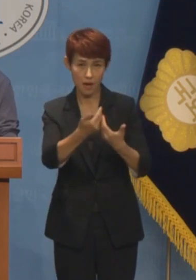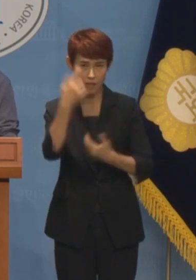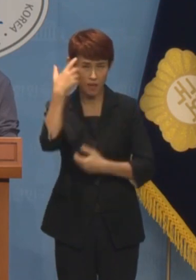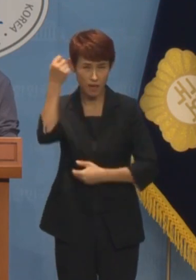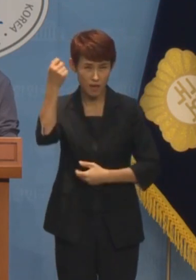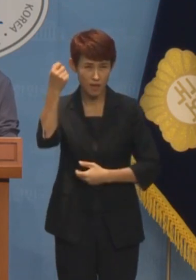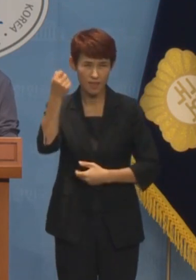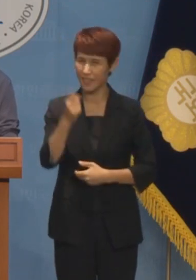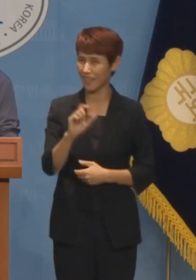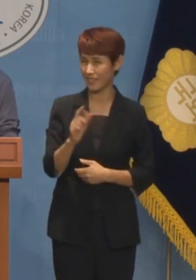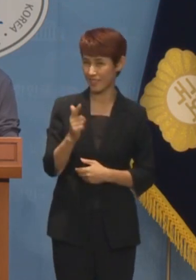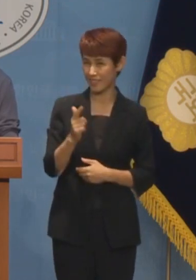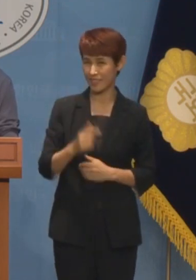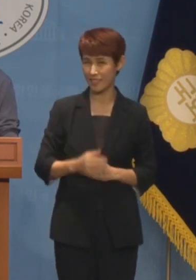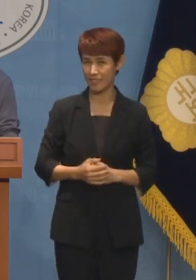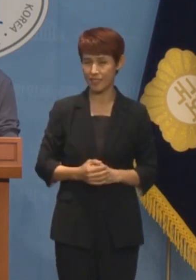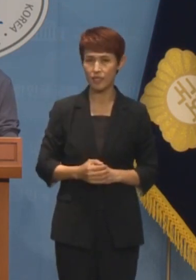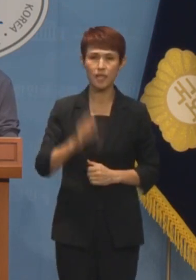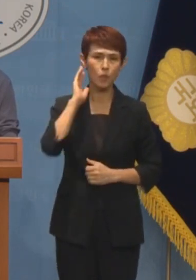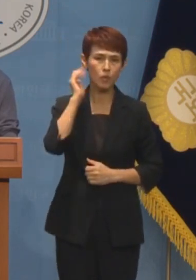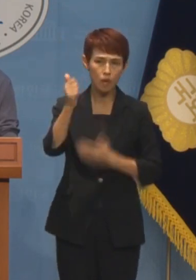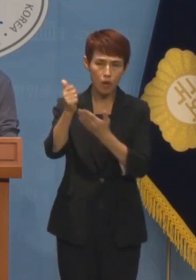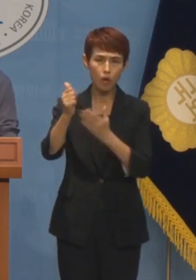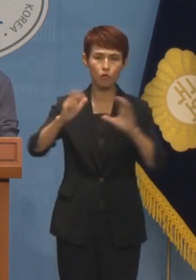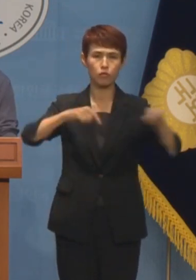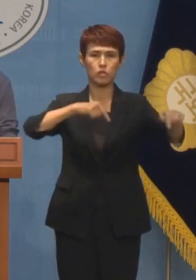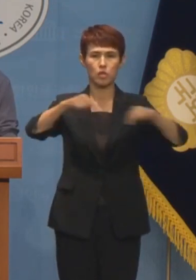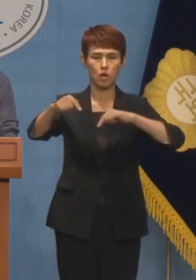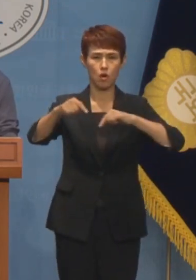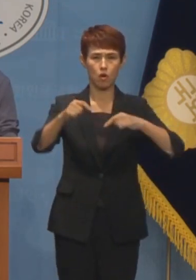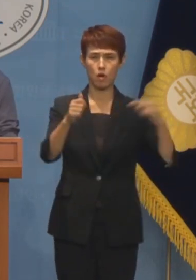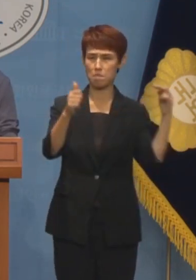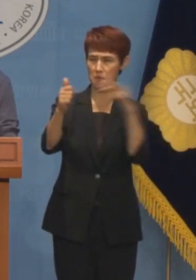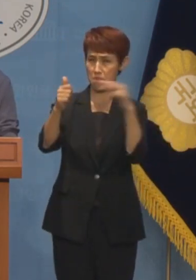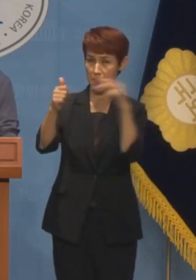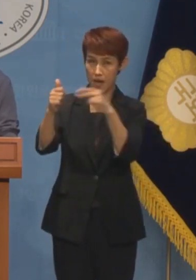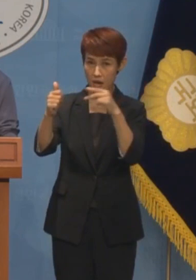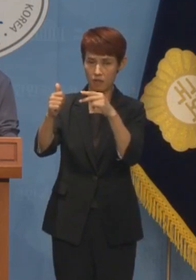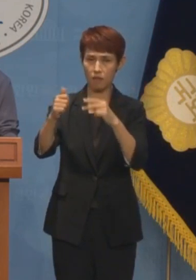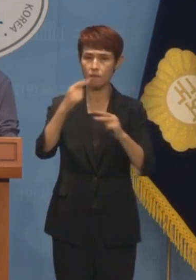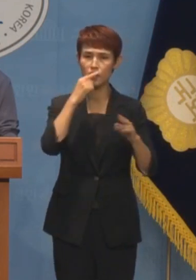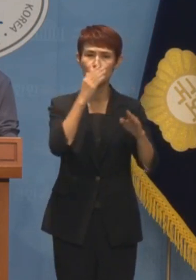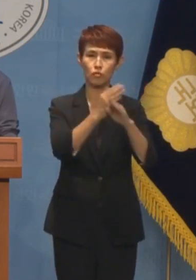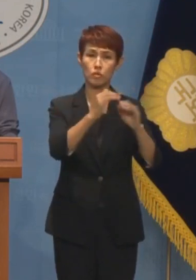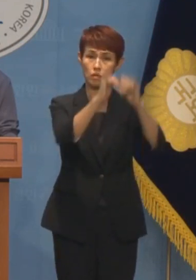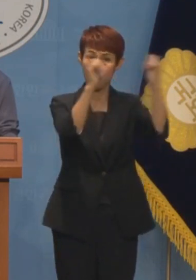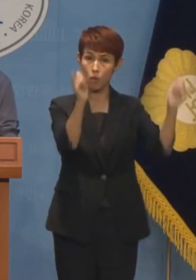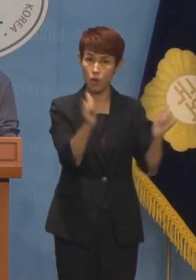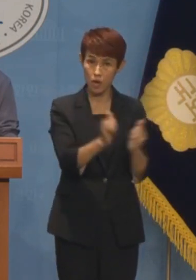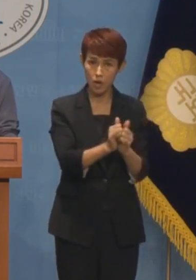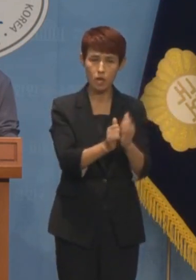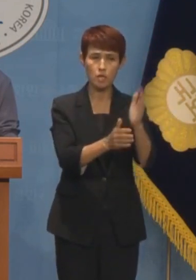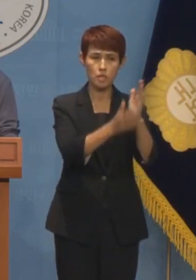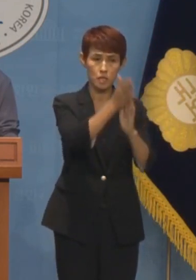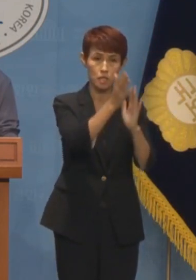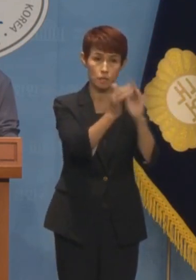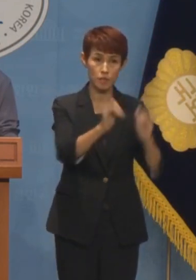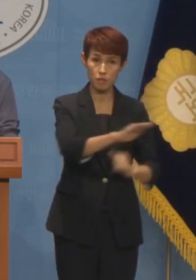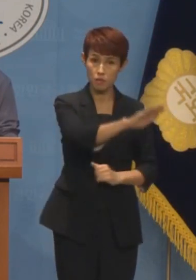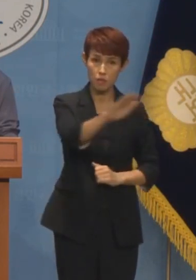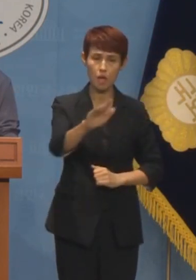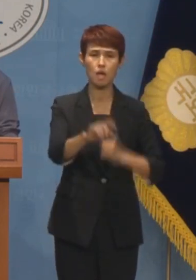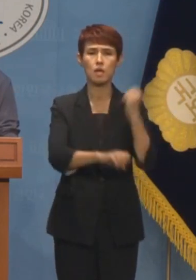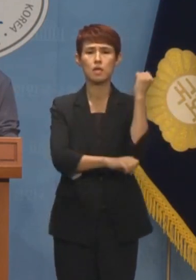것이라고 믿습니다. 대통령과 국정운영에 대한 비판은 민주주의 사회에 살고 있는 우리 시민들의 가장